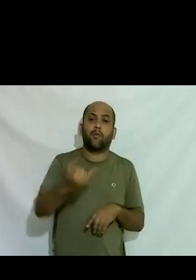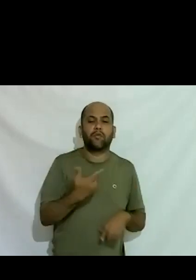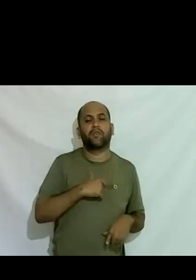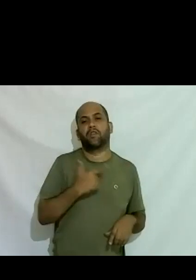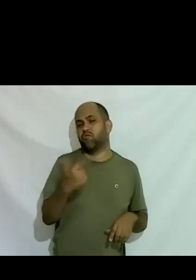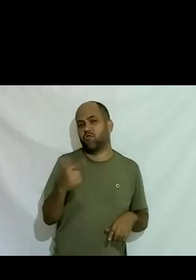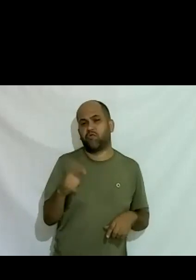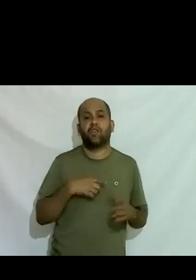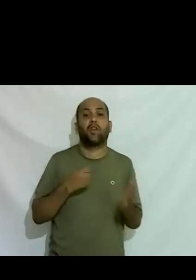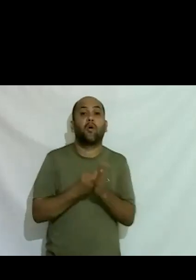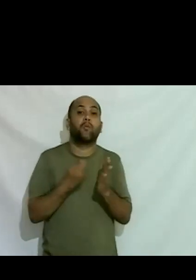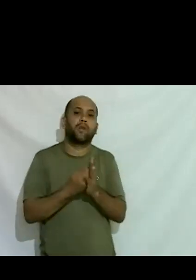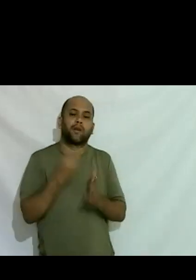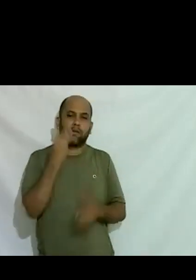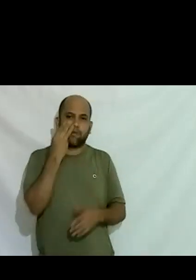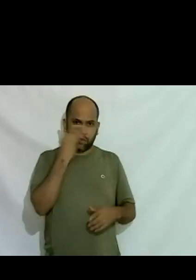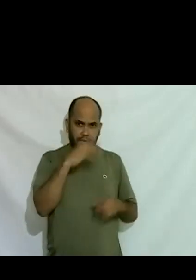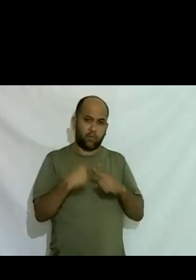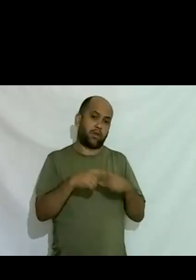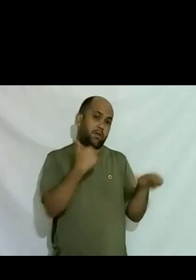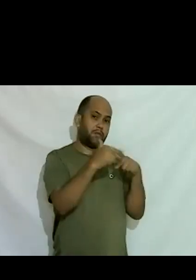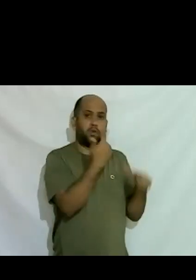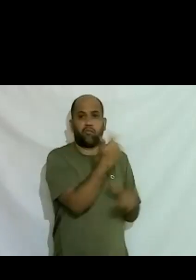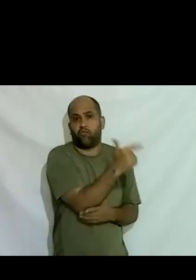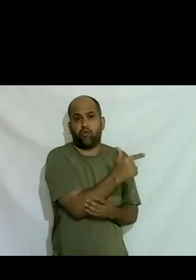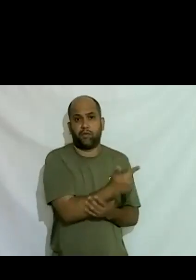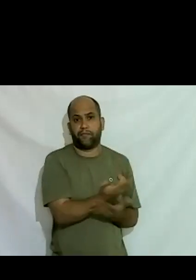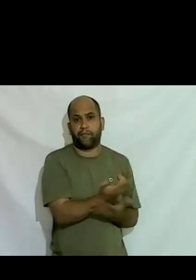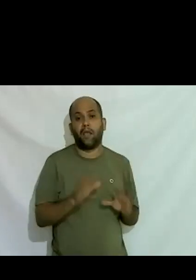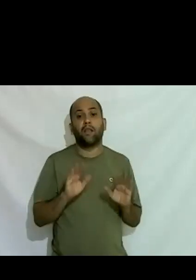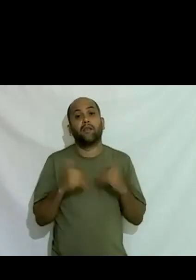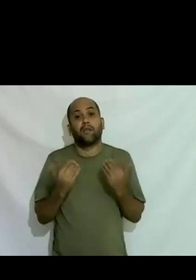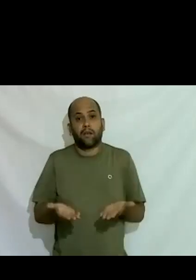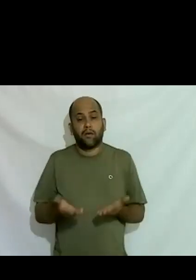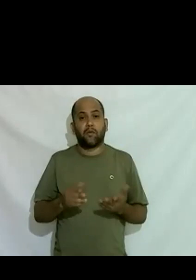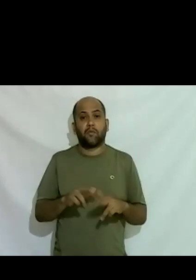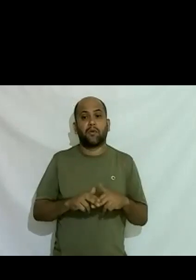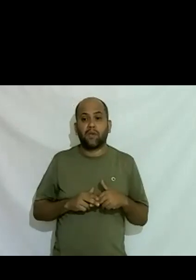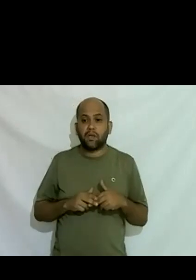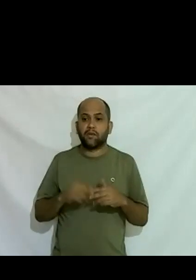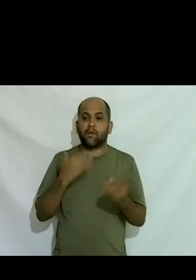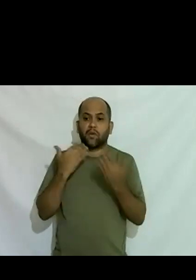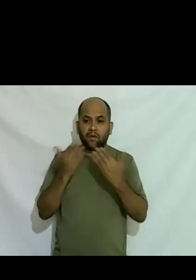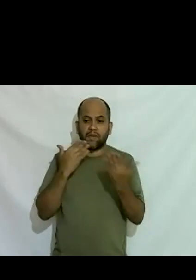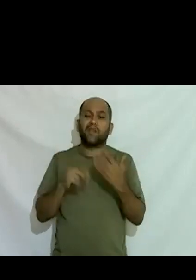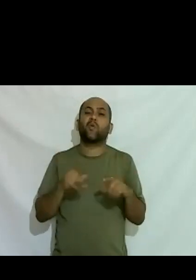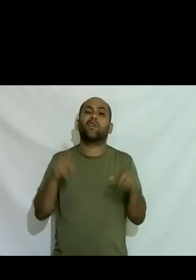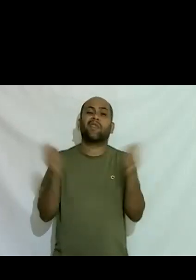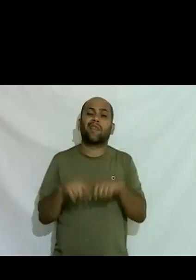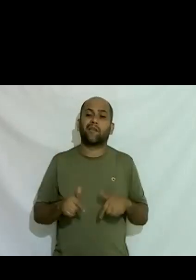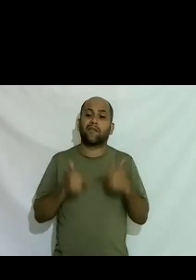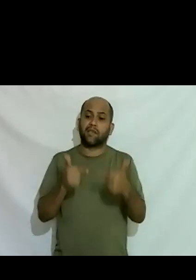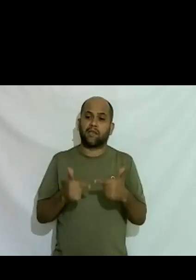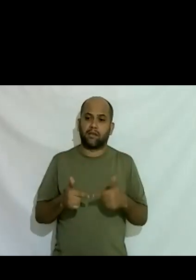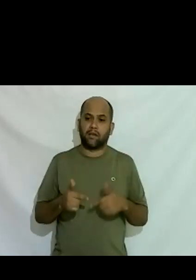obrigados a ficar na prostituição por falta de opção e diante disso eu conversando com o João Mery falei o que a gente pode fazer ele falou olha